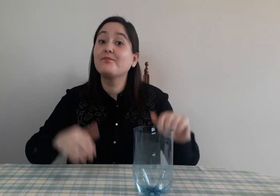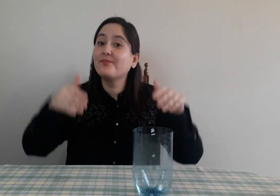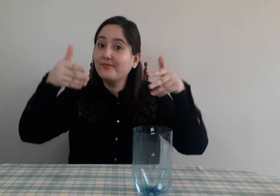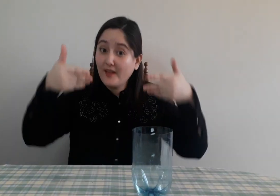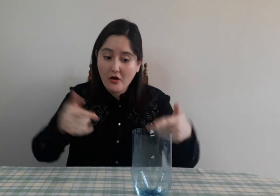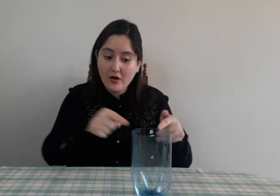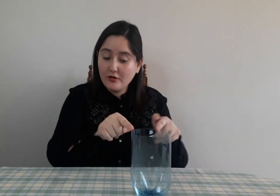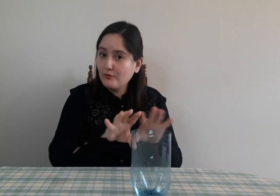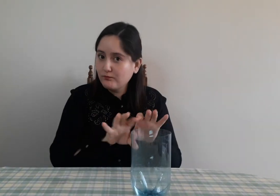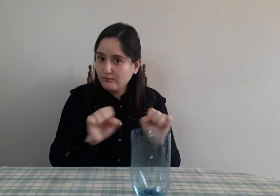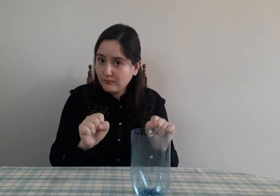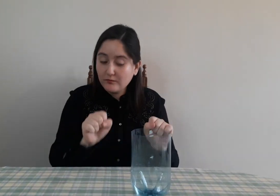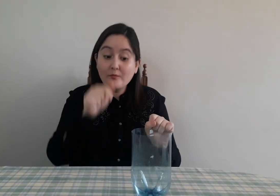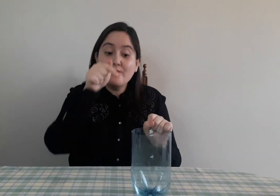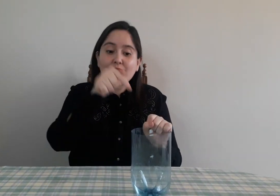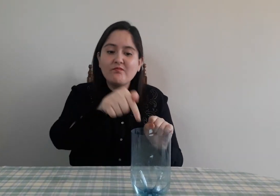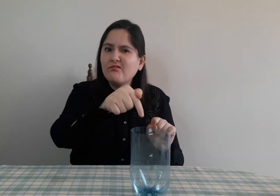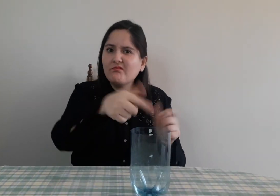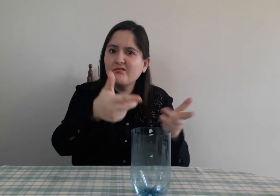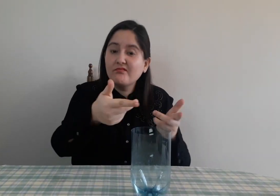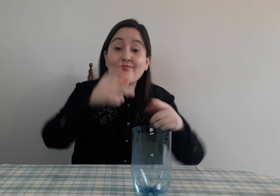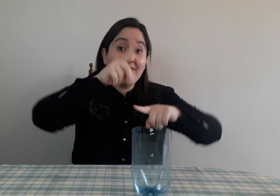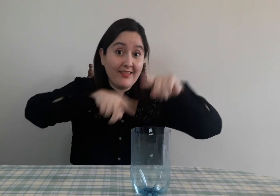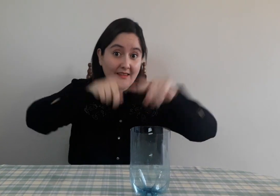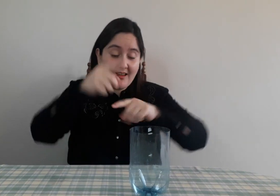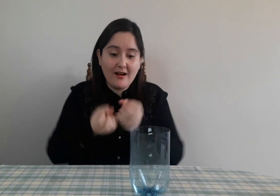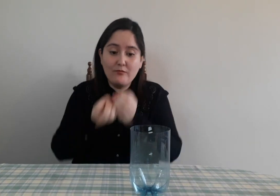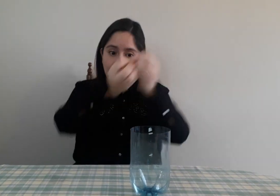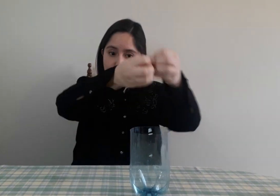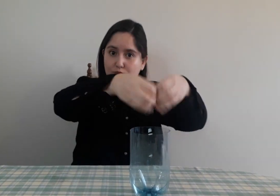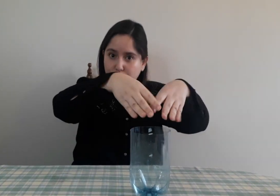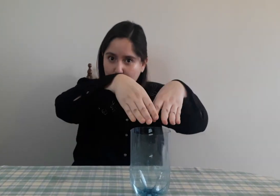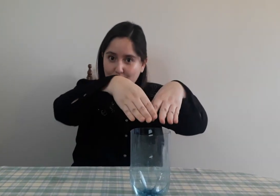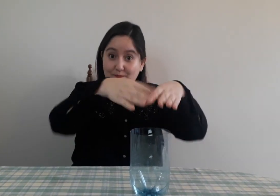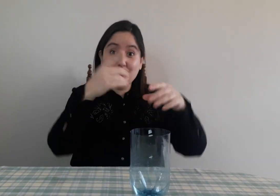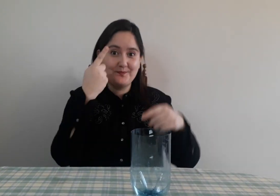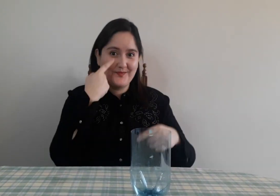Y ahora que ya está listo nuestro macetero, tenemos que echarle la tierra. Miren.